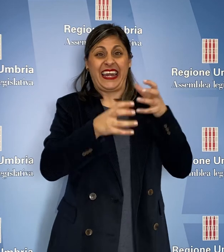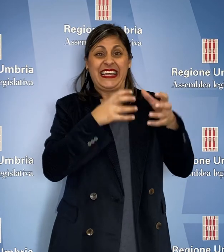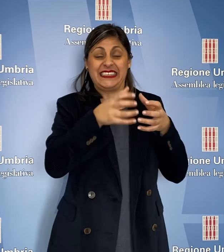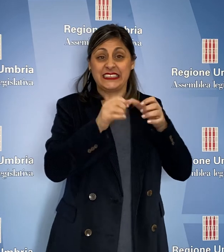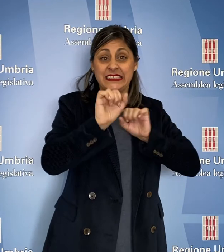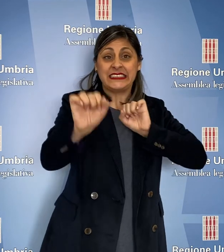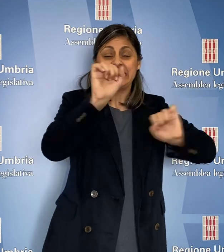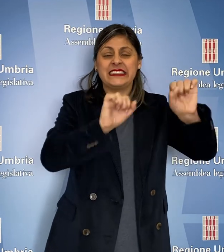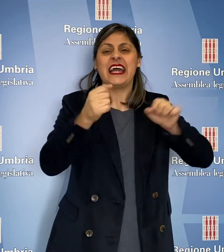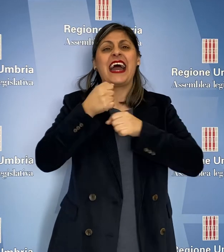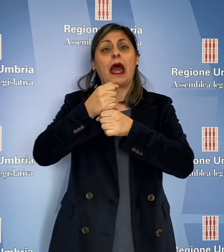professionali.